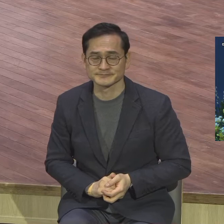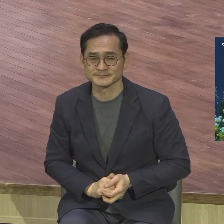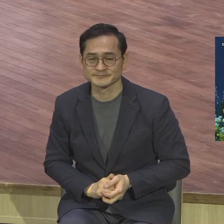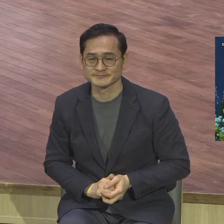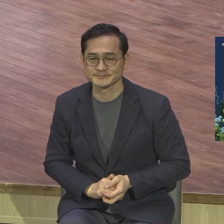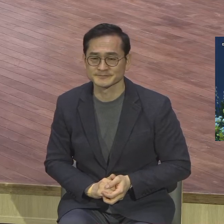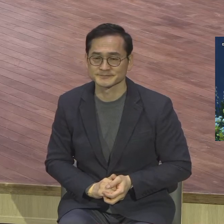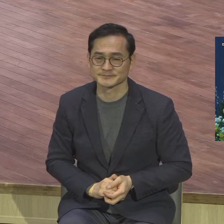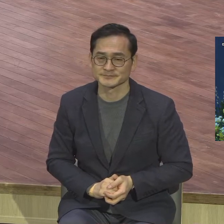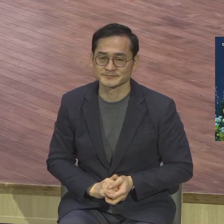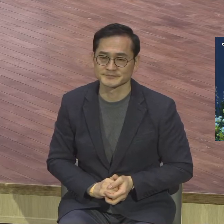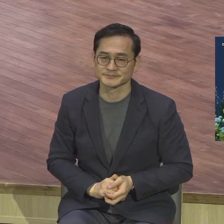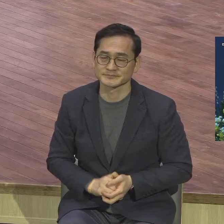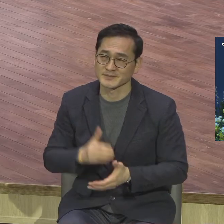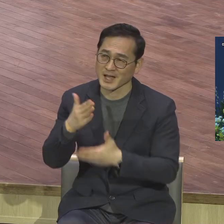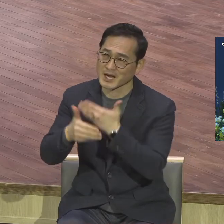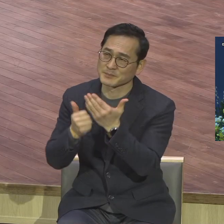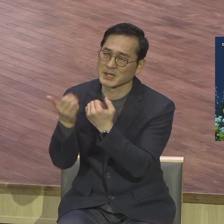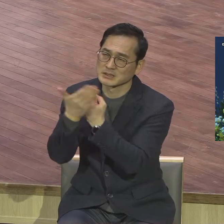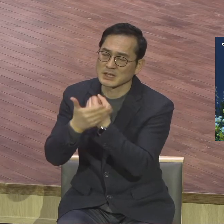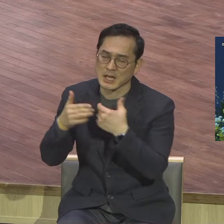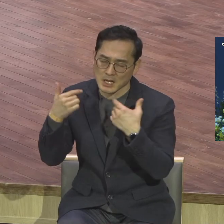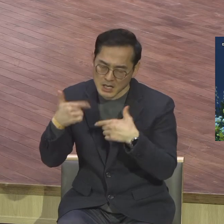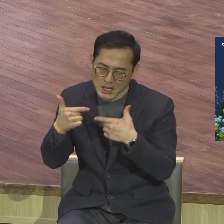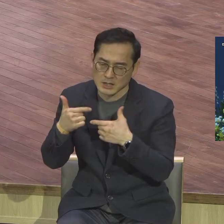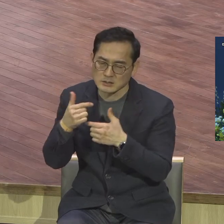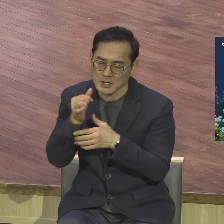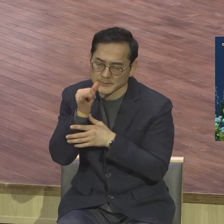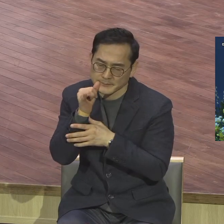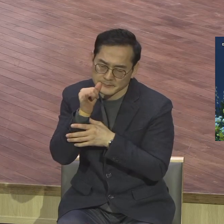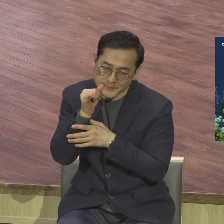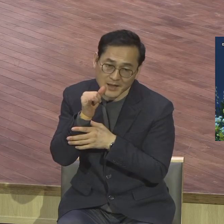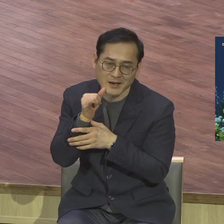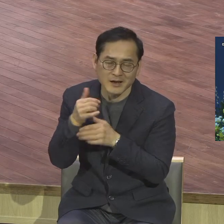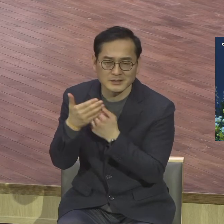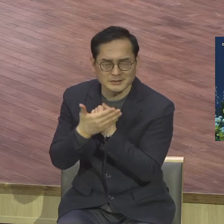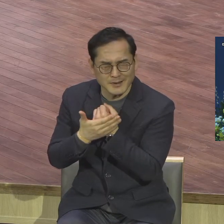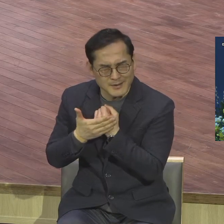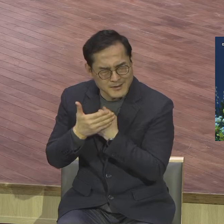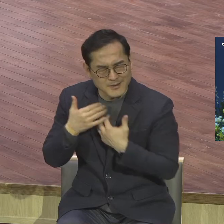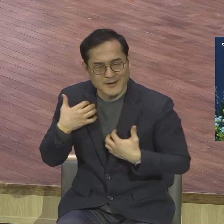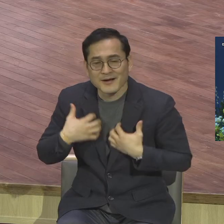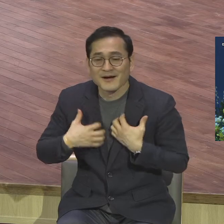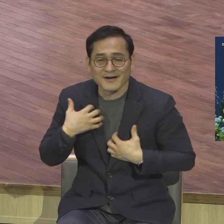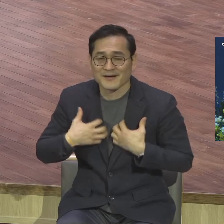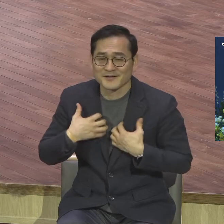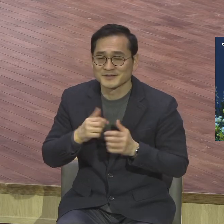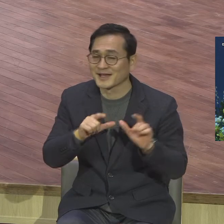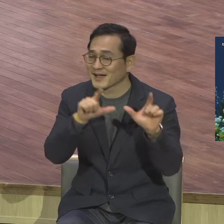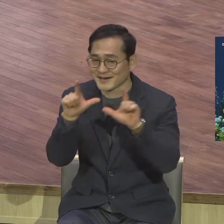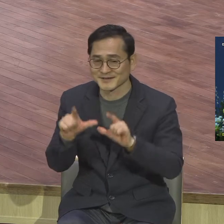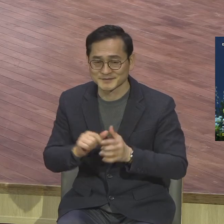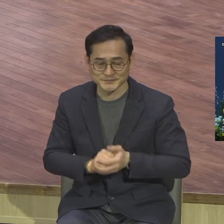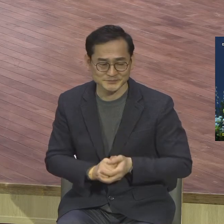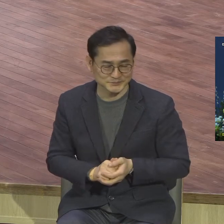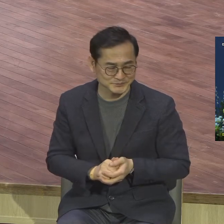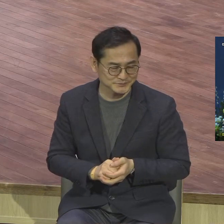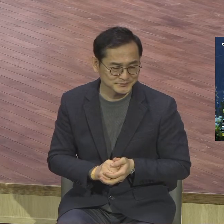은혜 가운데 살았다라는 말씀입니다 곤조전서 15장 10절에 보면 이 사실을 잘 보여줍니다 내가